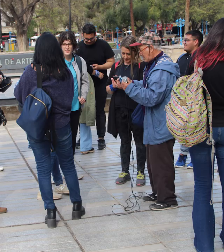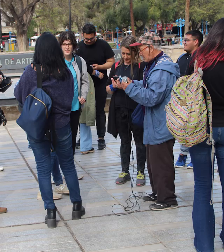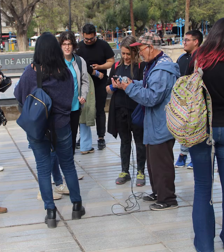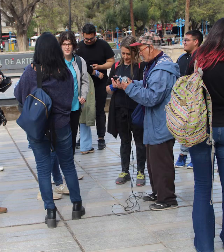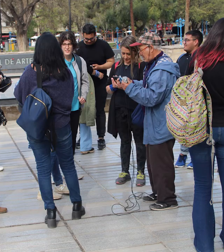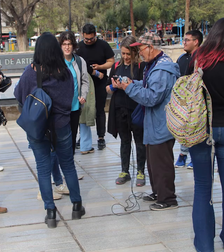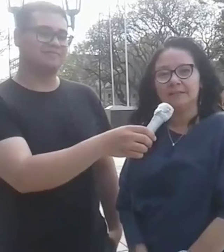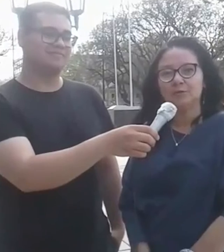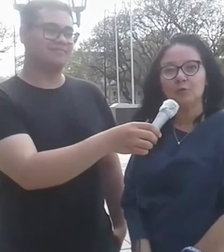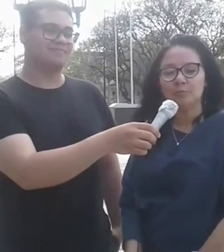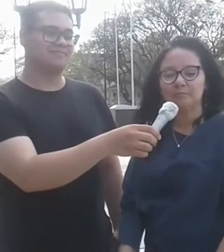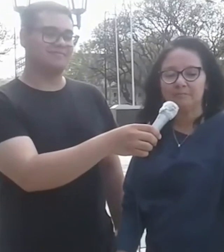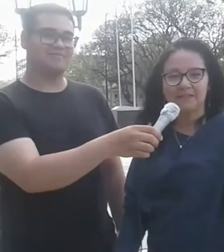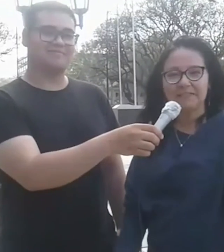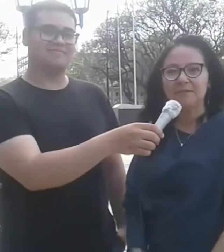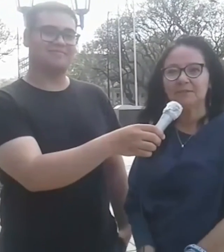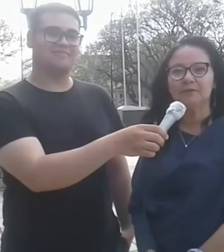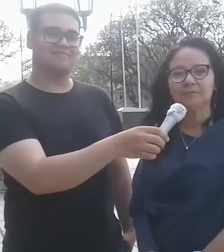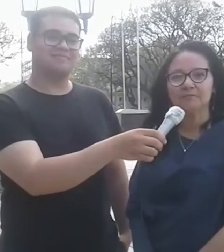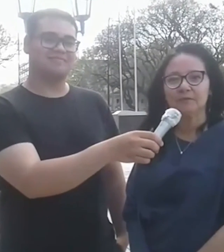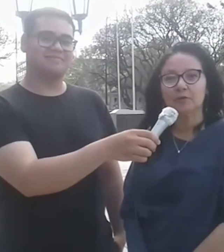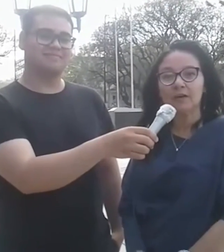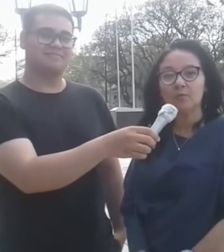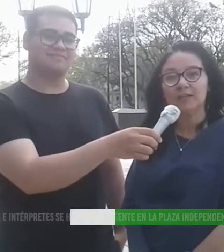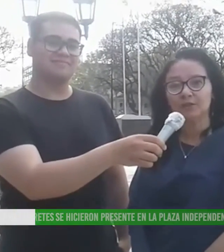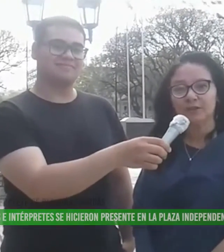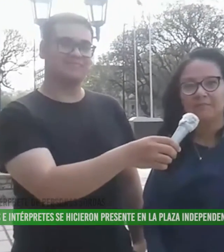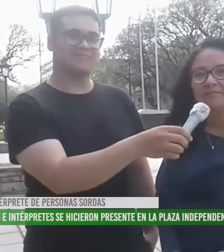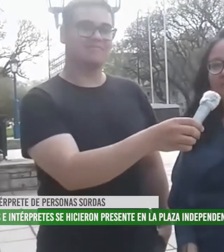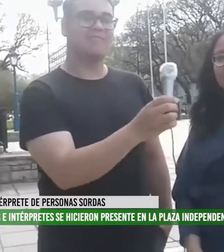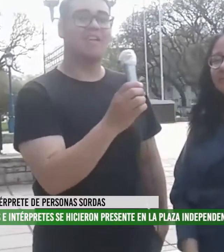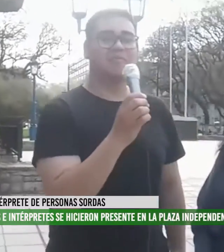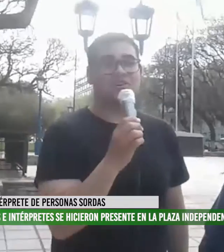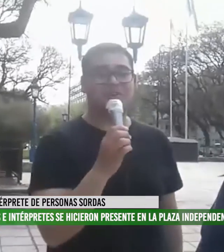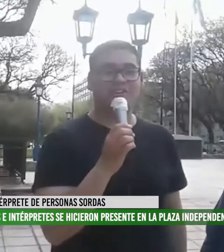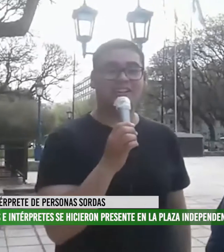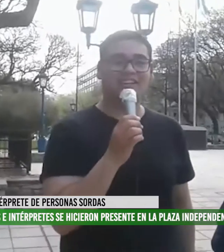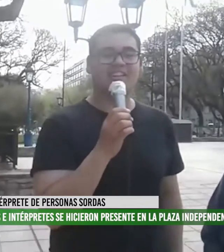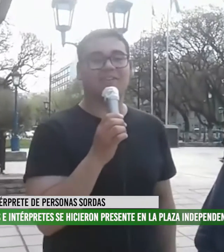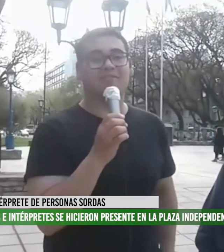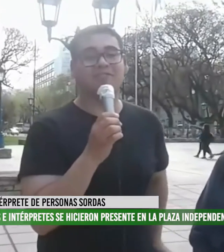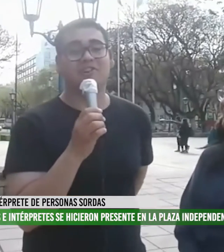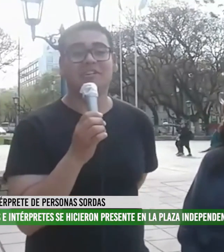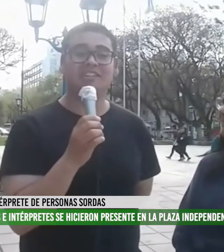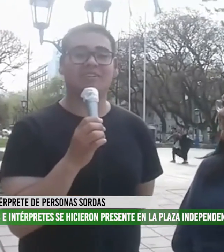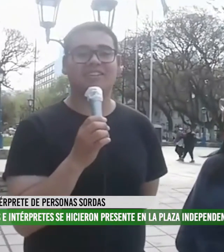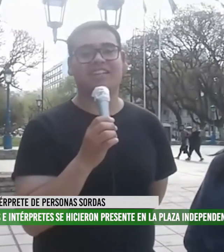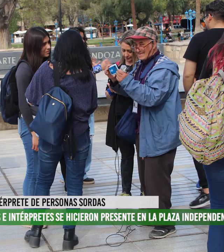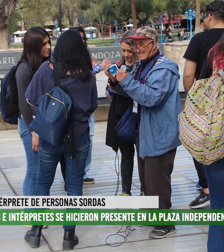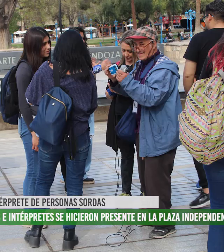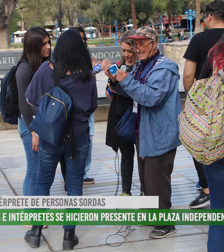su participación con toda la comunidad sorda. Mi nombre es Leonel, también oficie como intérprete. Y agradecemos mucho